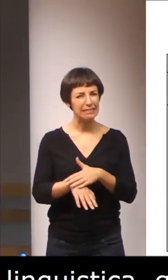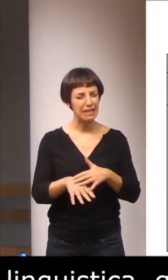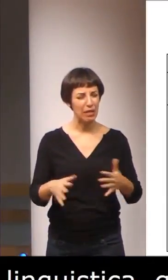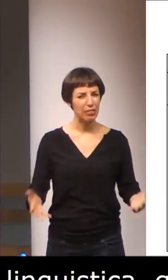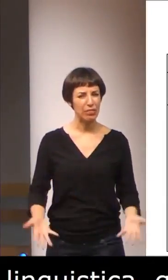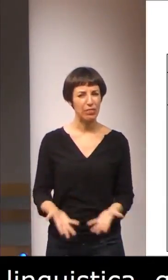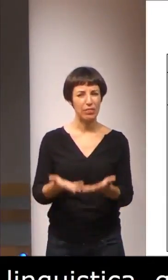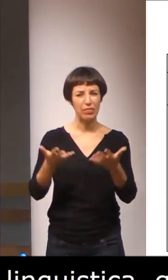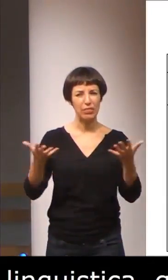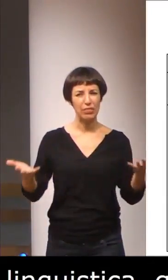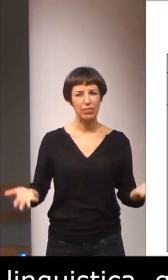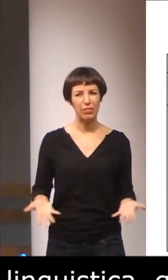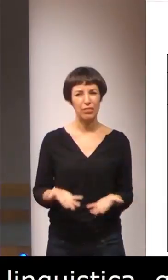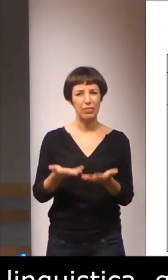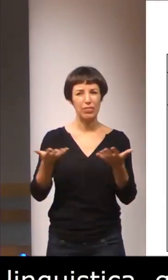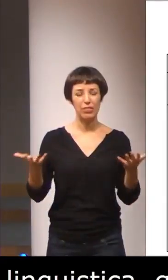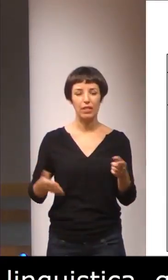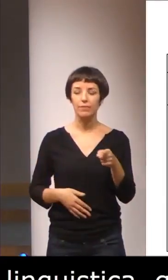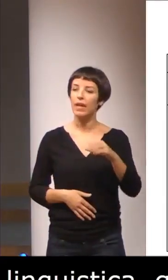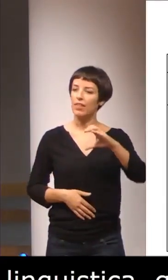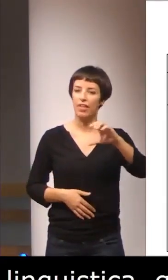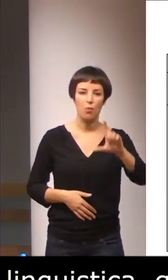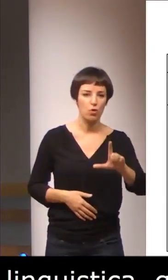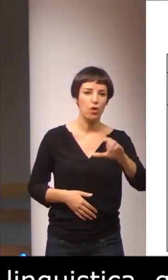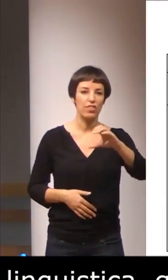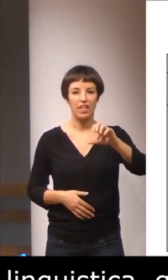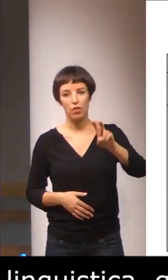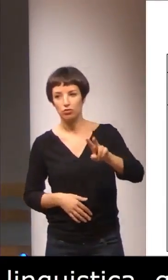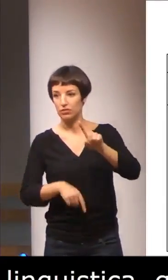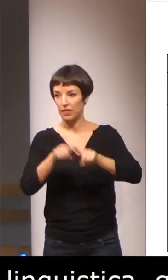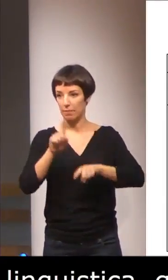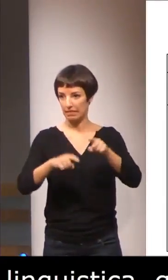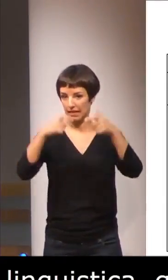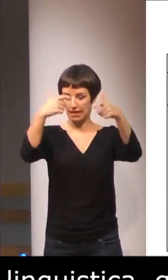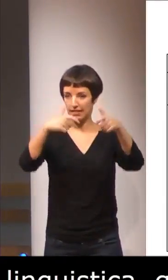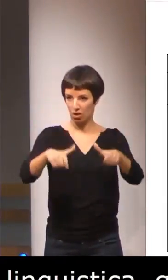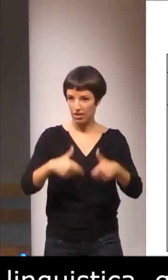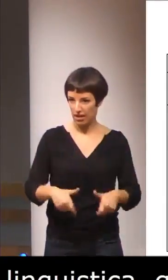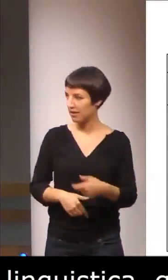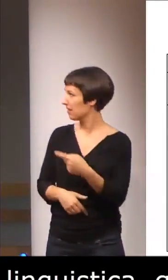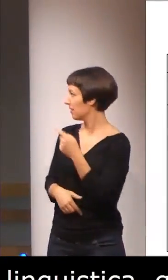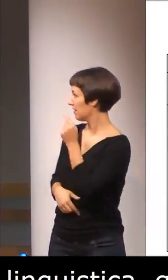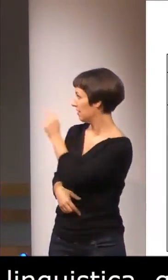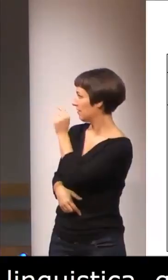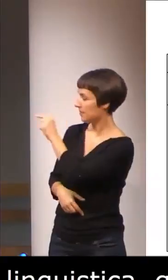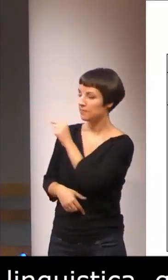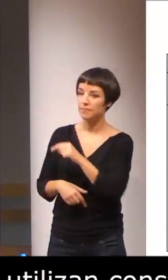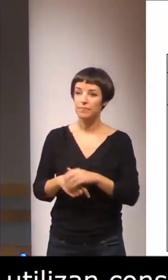categorizados como un C1, un C2, en base al uso